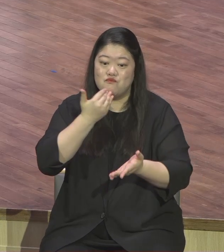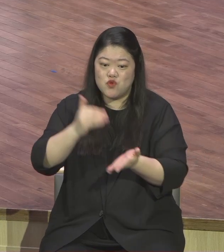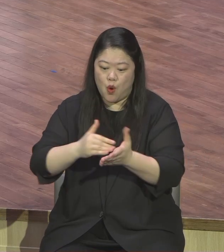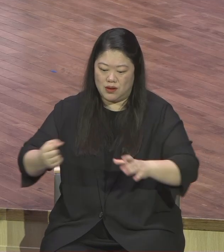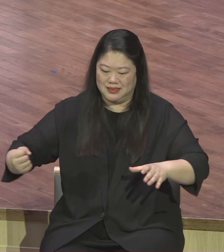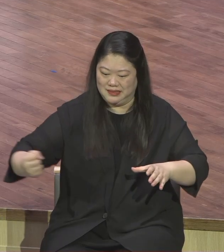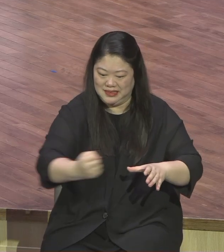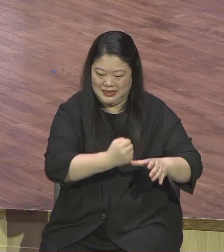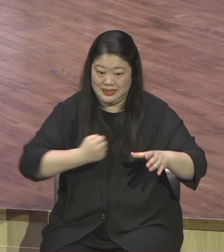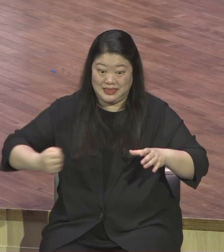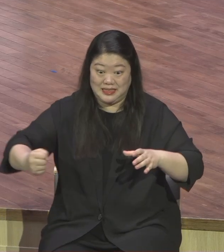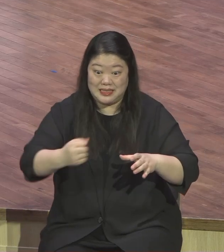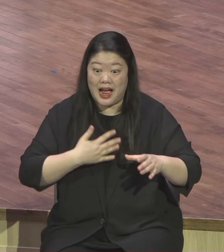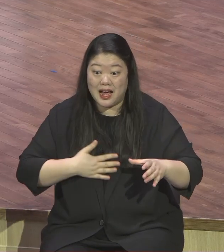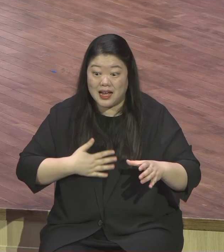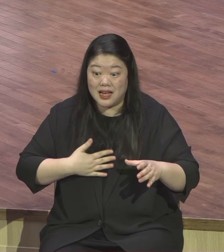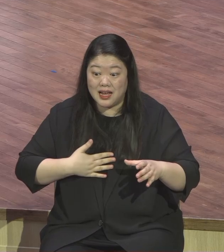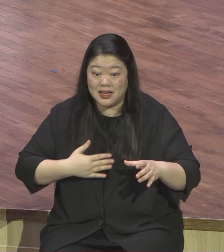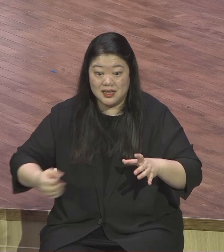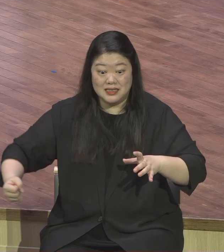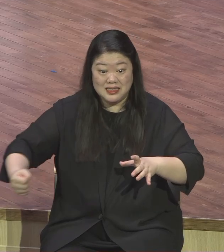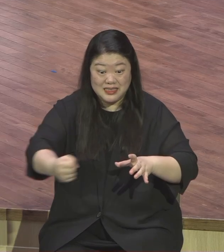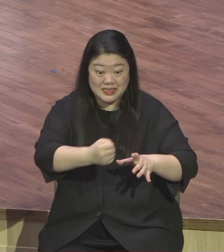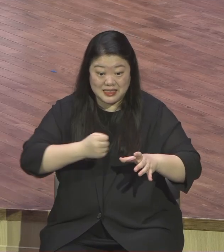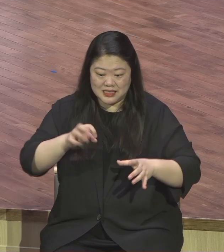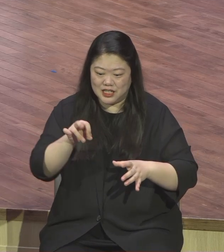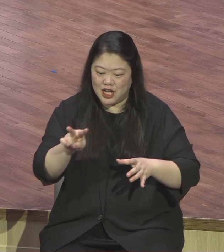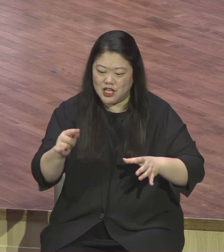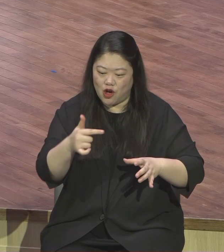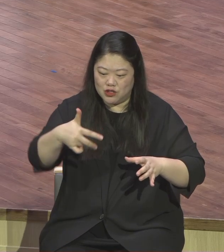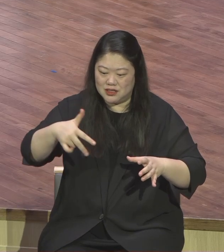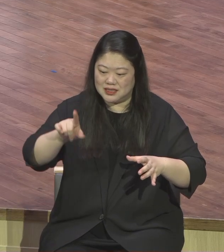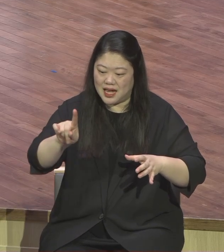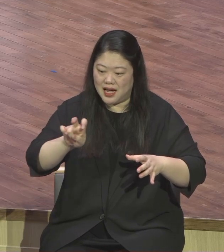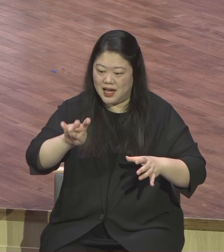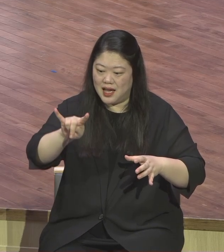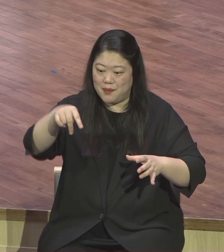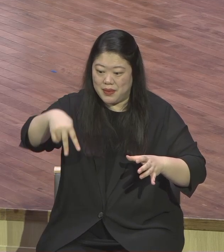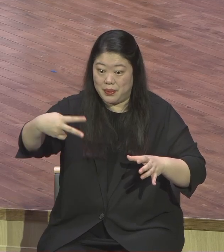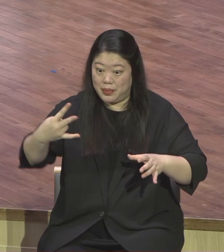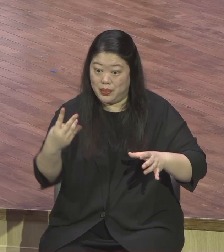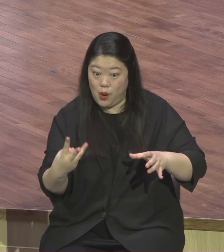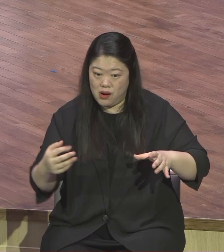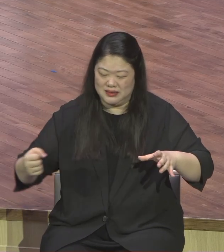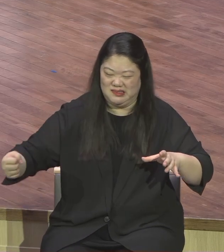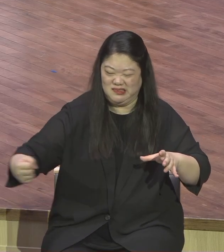예수님 말씀 무섭지요 올라오지도 말란 말이에요 무슨 말이에요 장례식도 하지 말아